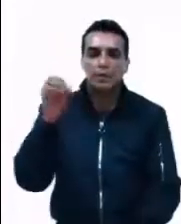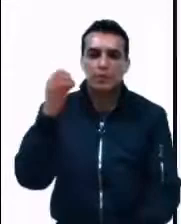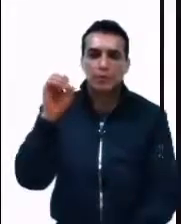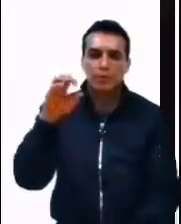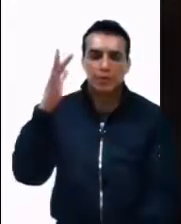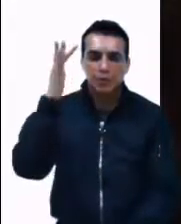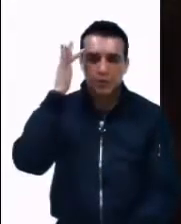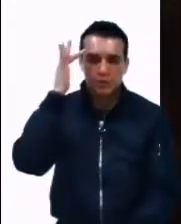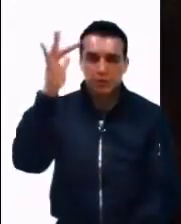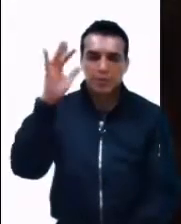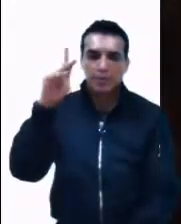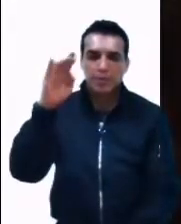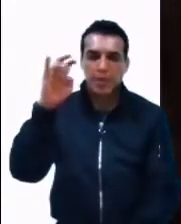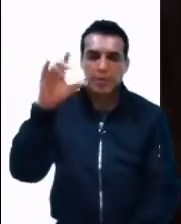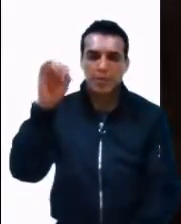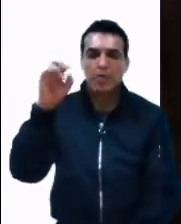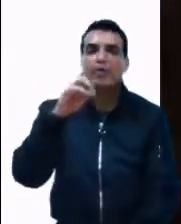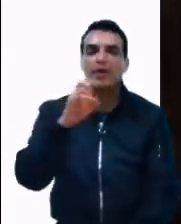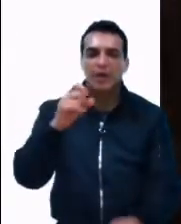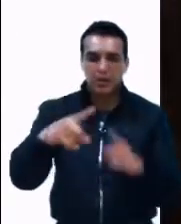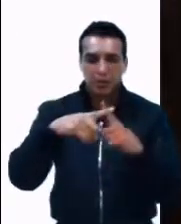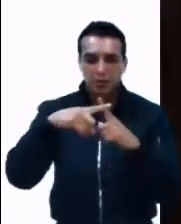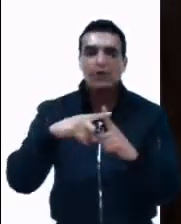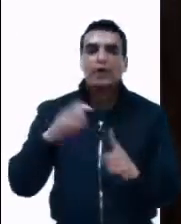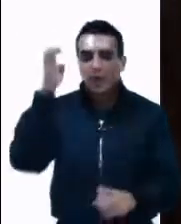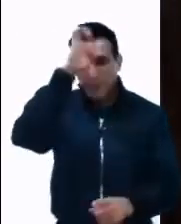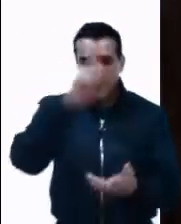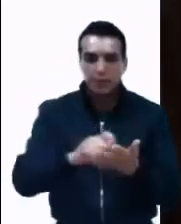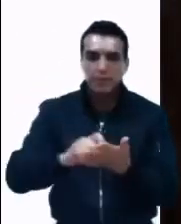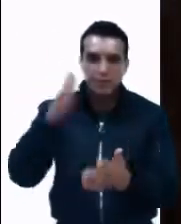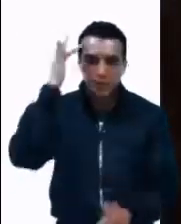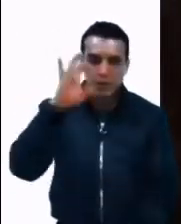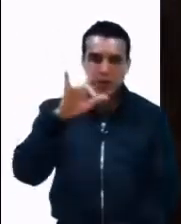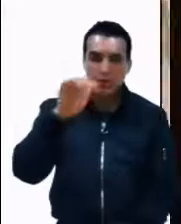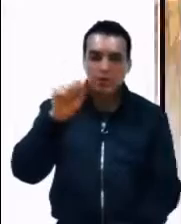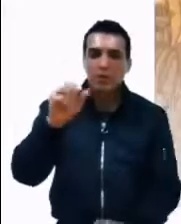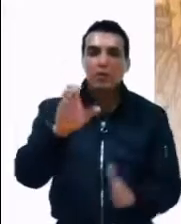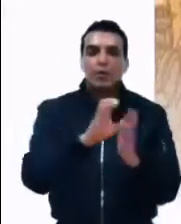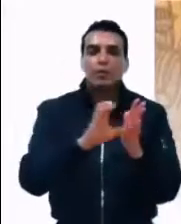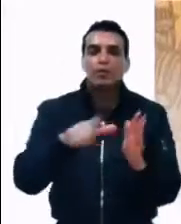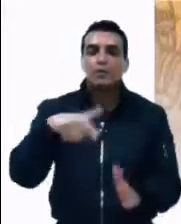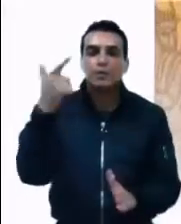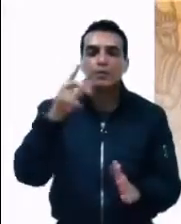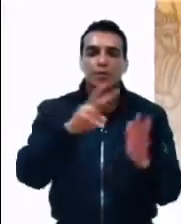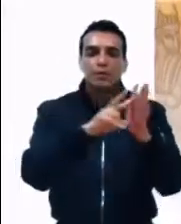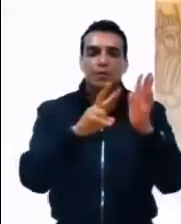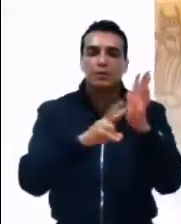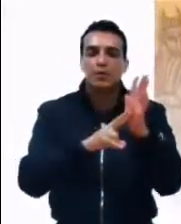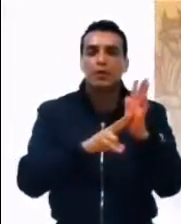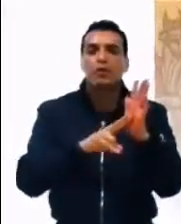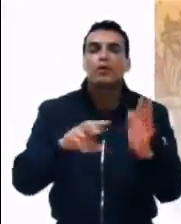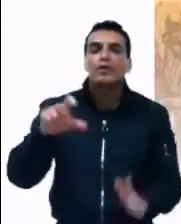octubre, San Pablo de la Cruz. Evangelio de San Lucas, capítulo 12, versículos 39 al